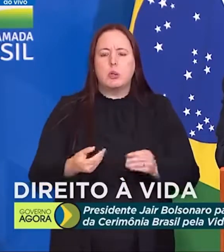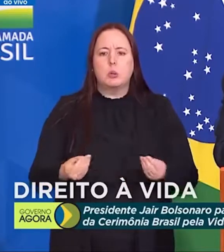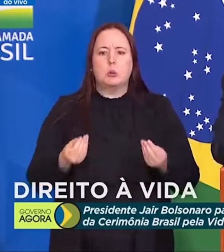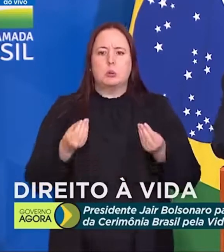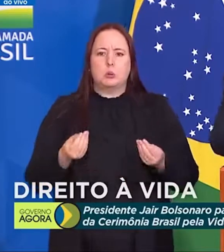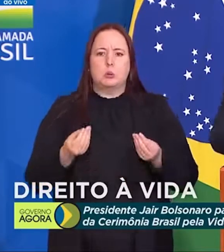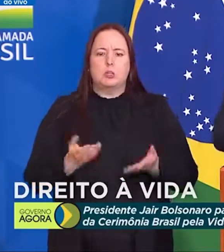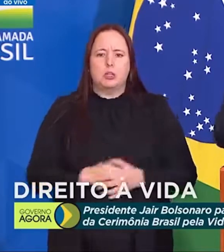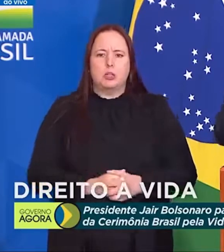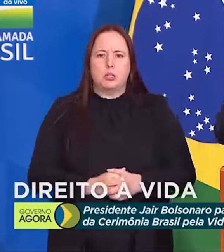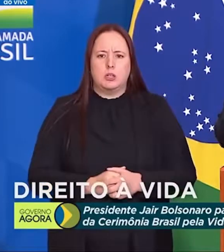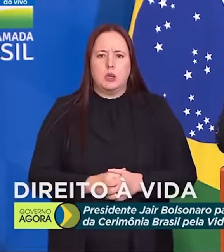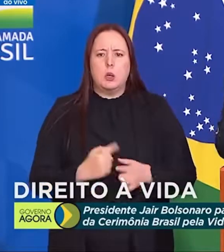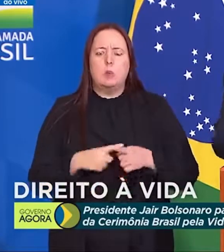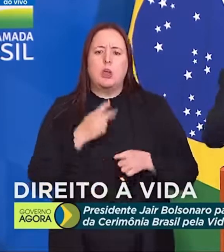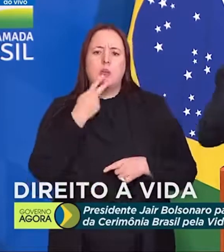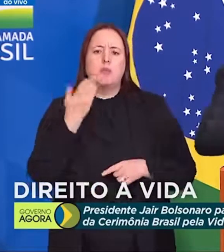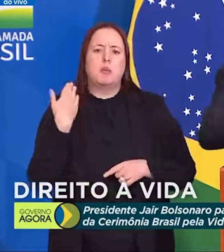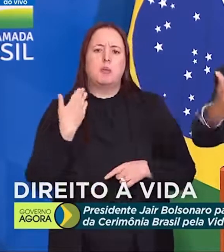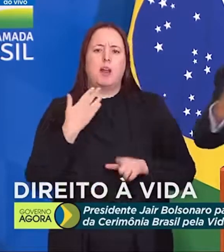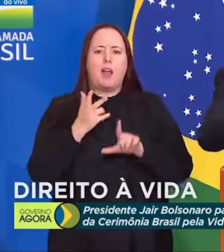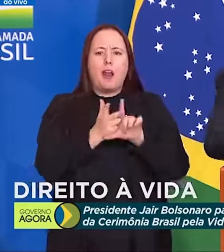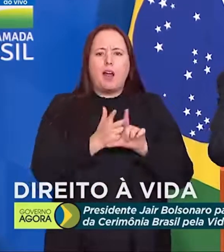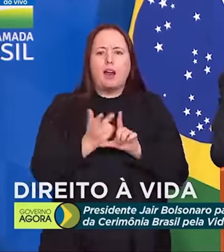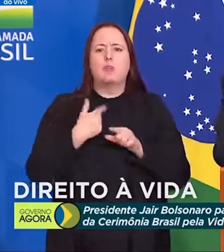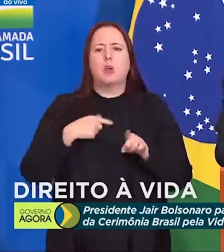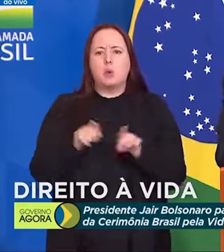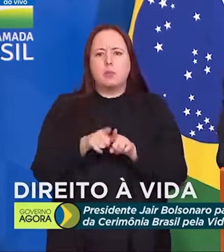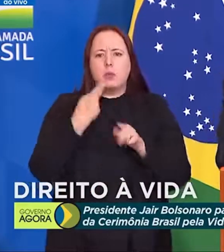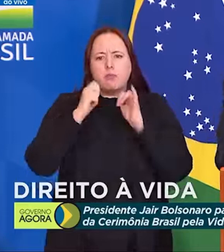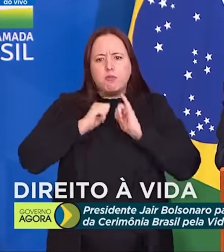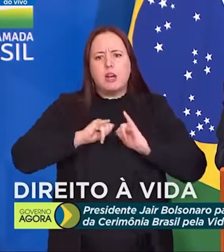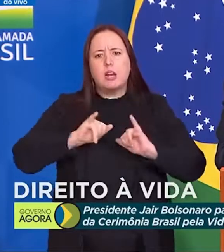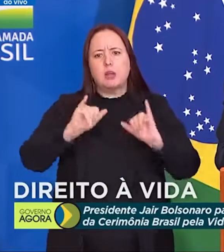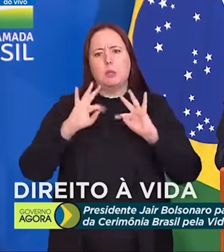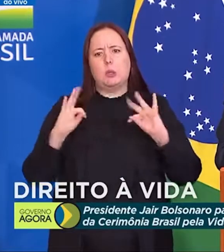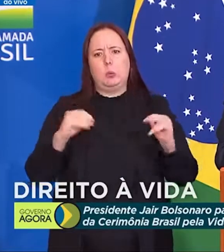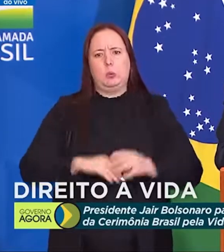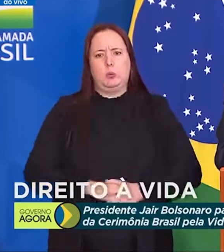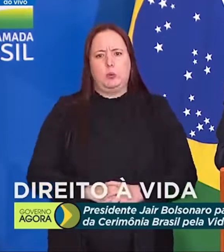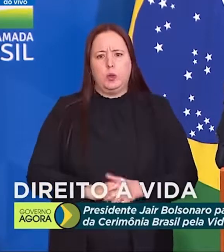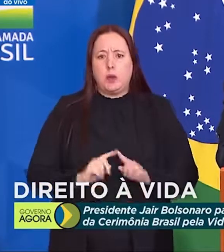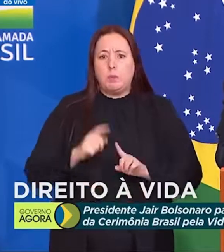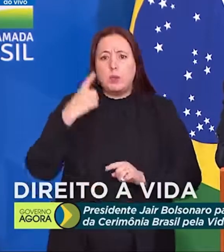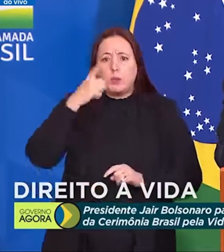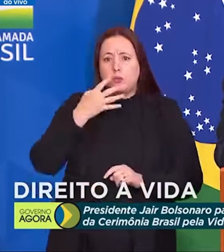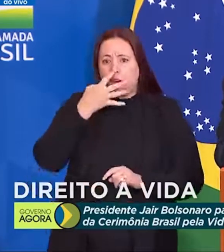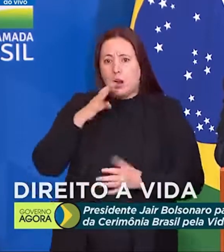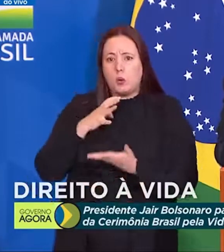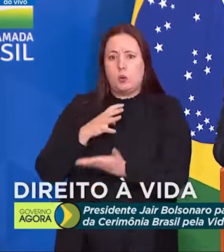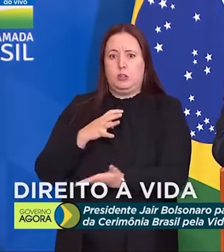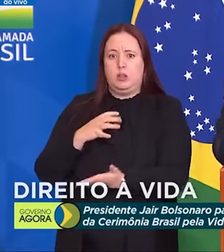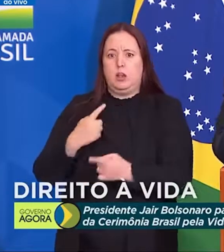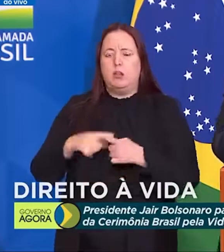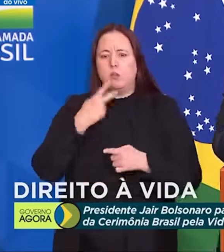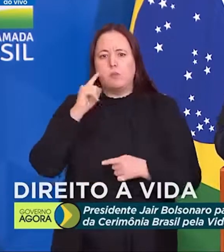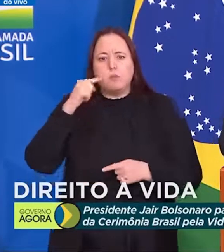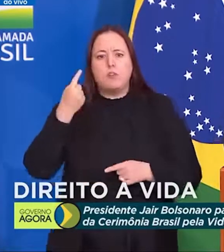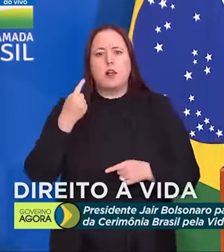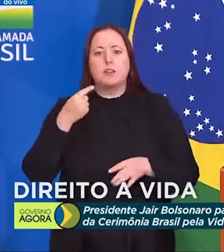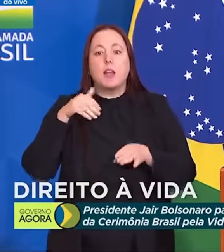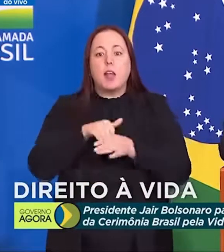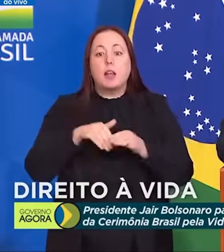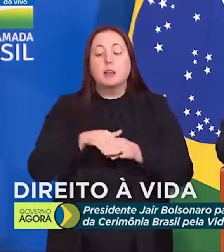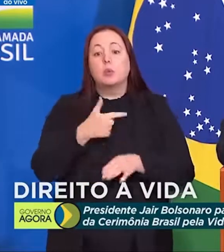news, porque o que ele falou na live, eu também falei para todo mundo. que estava havendo fraude nas eleições de